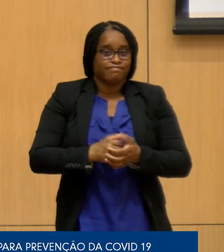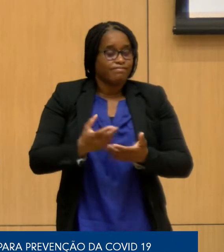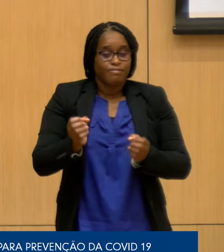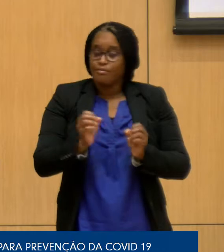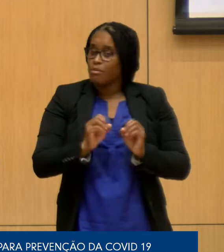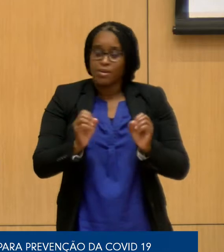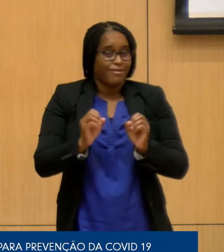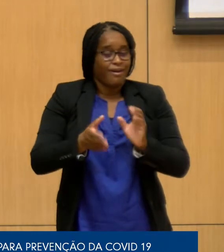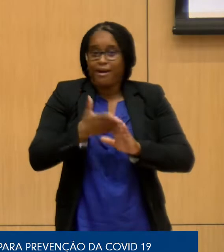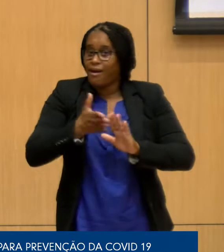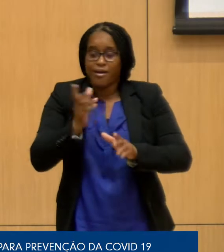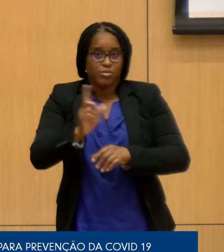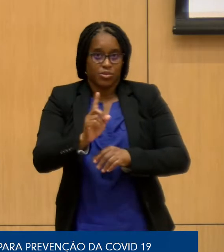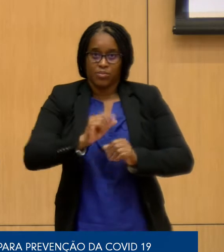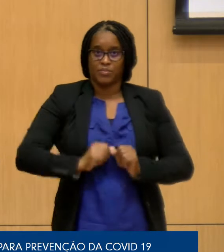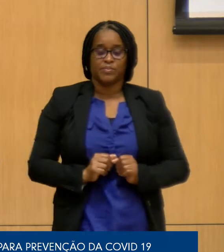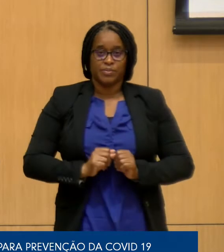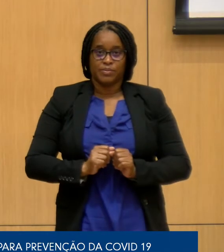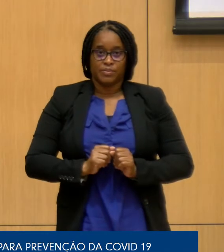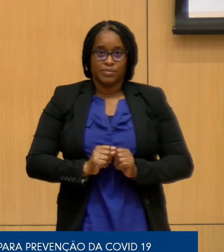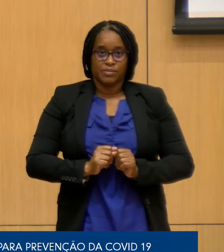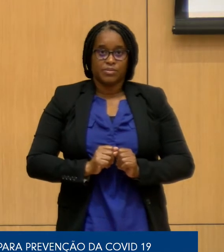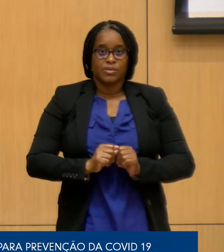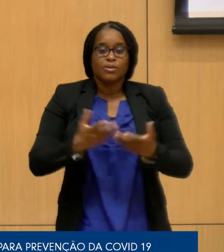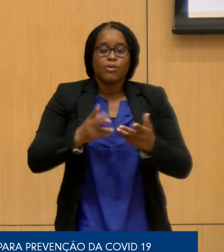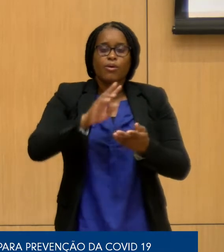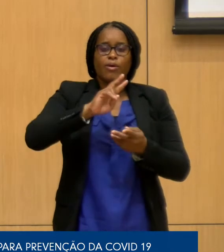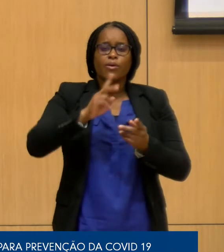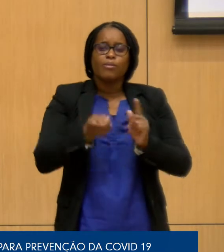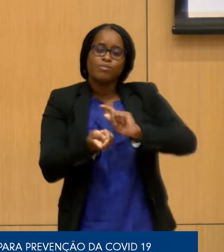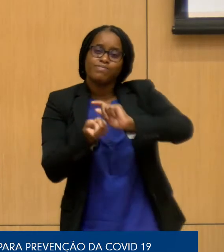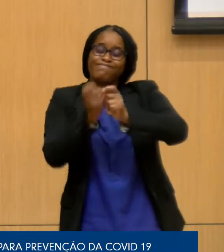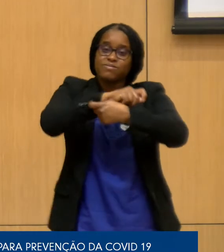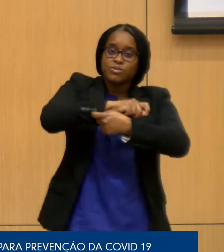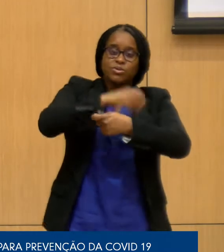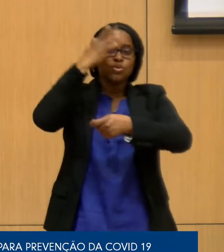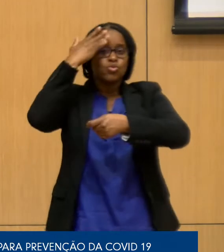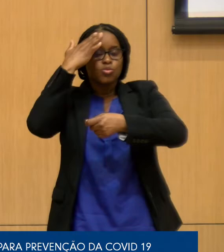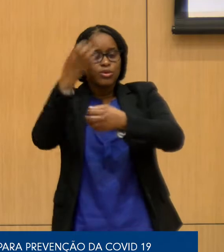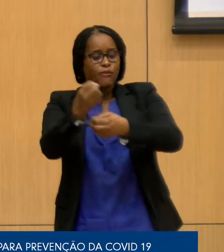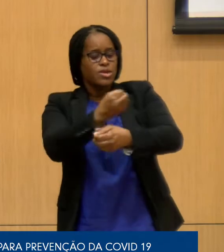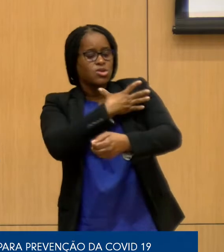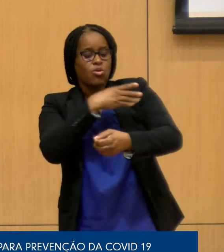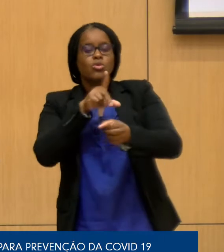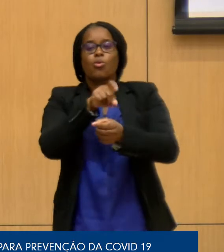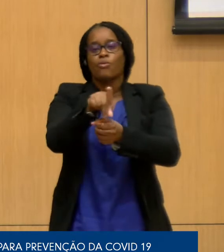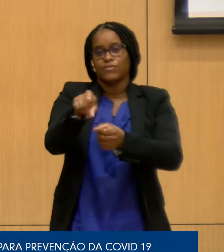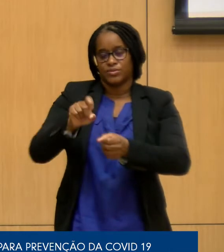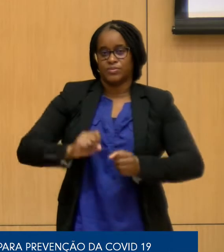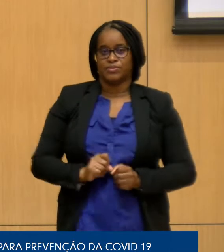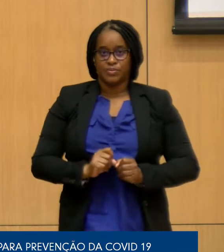rapidamente uma inversão de número de infecção para a Covid-19